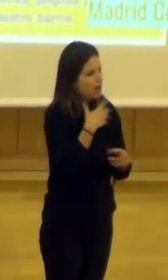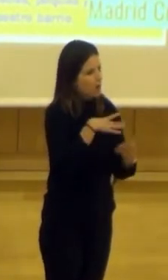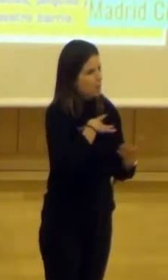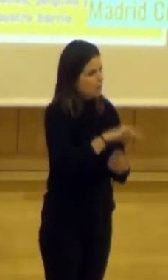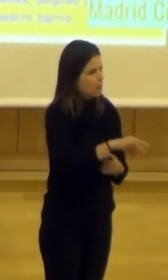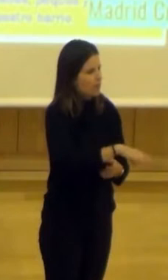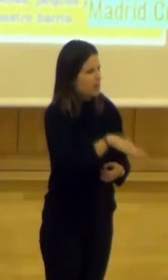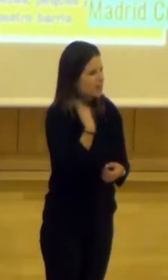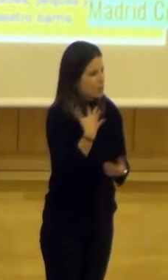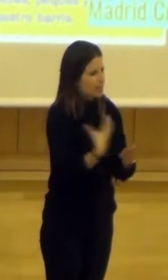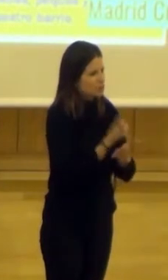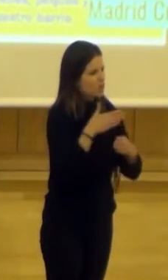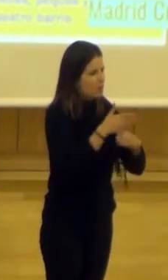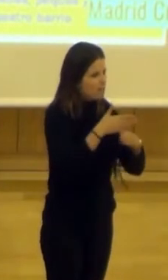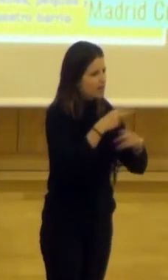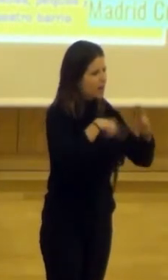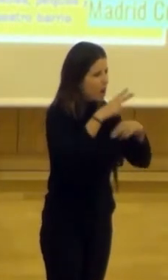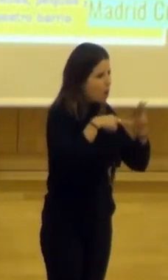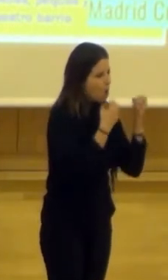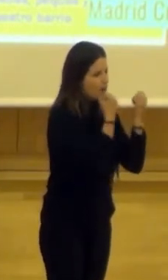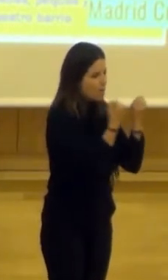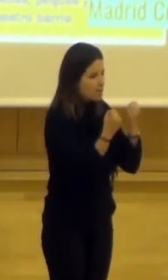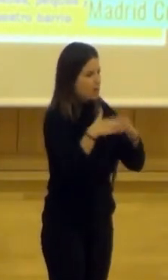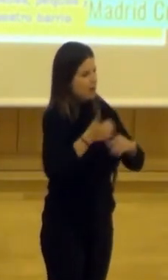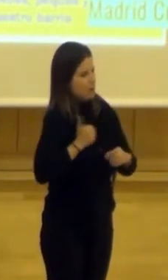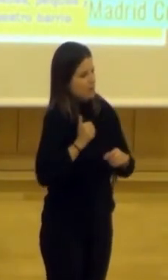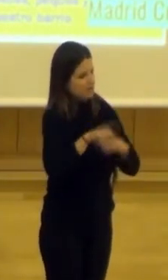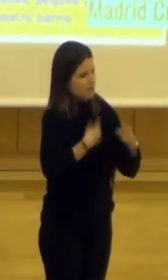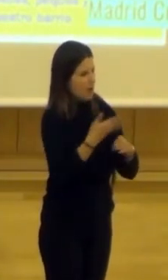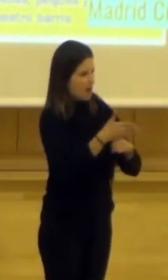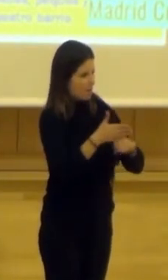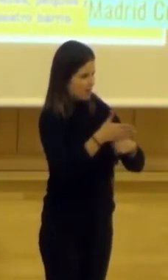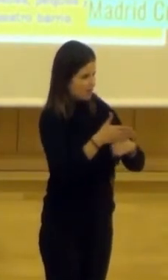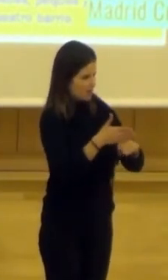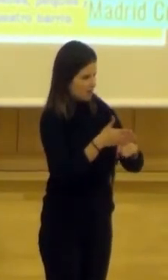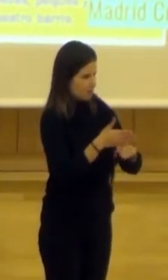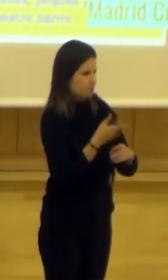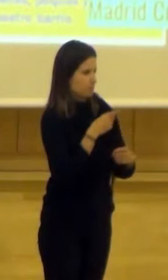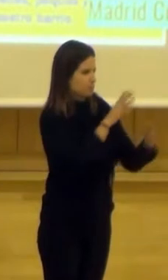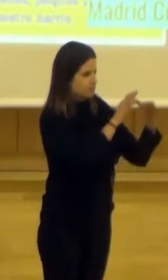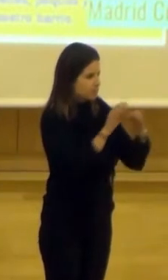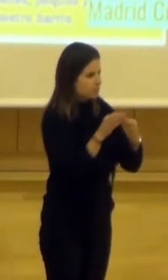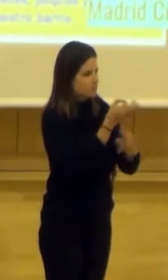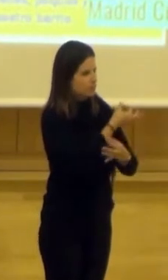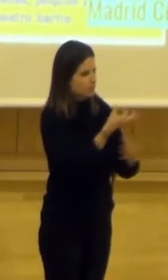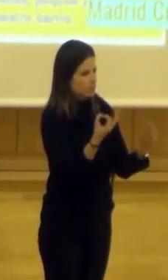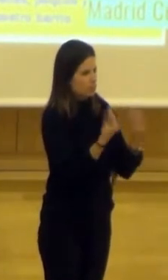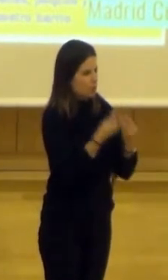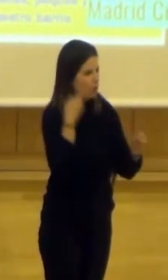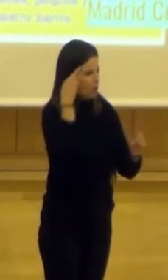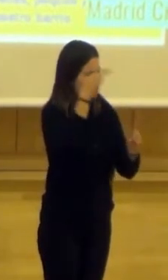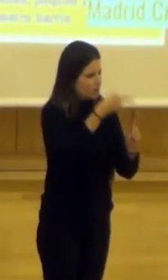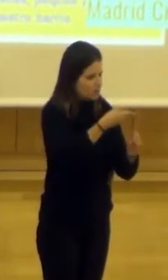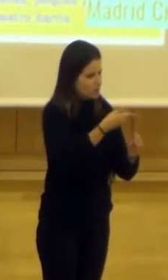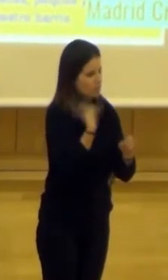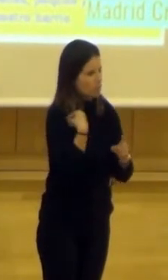toda la madera que queda de las obras, de las vigas y aprovecharlo para hacer carpintería a partir de eso, que esto encaja bastante bien con uno de los objetivos que